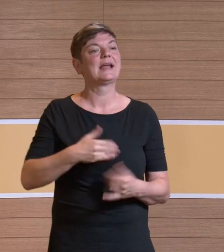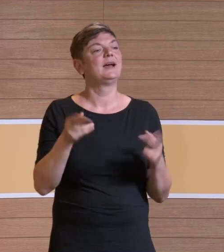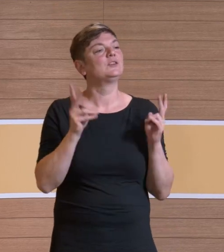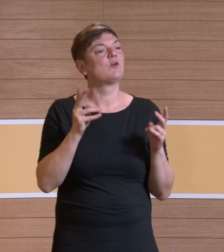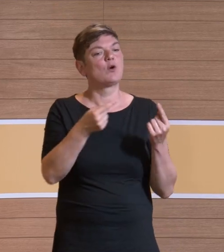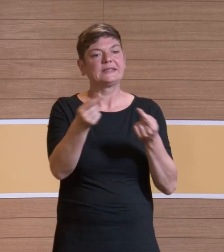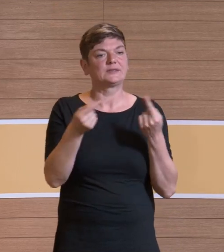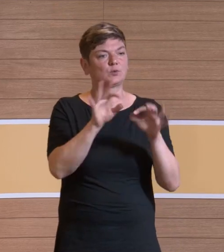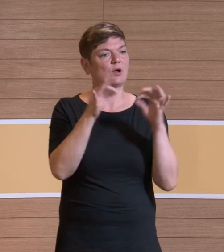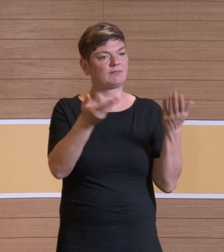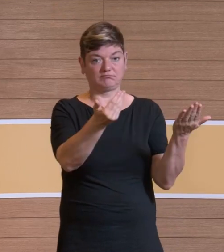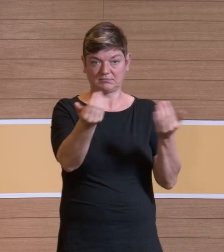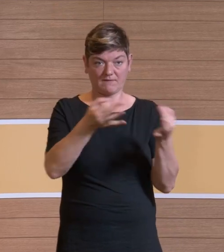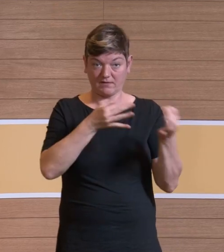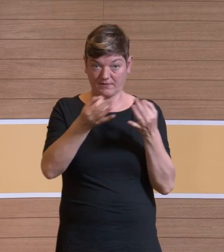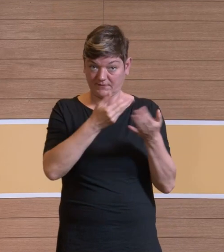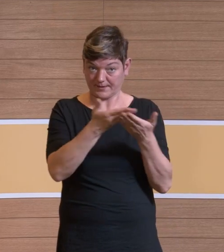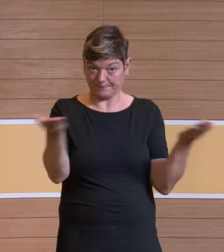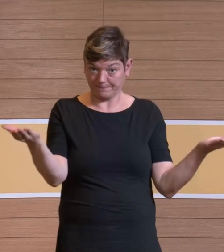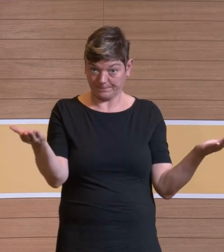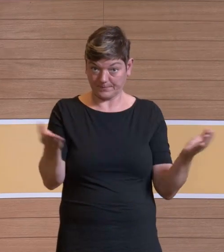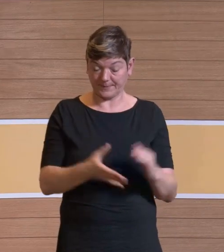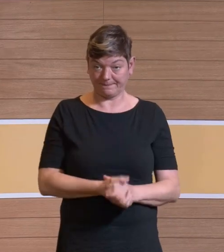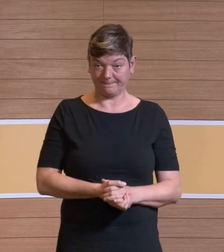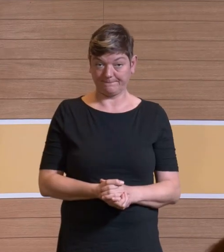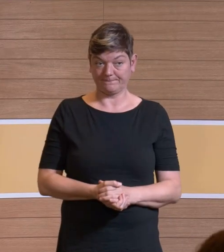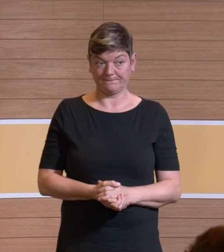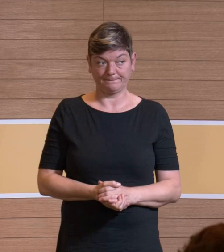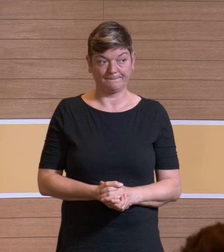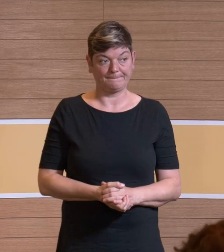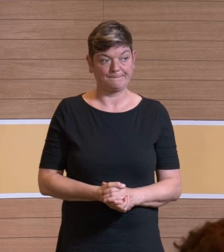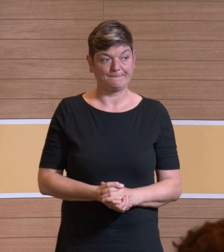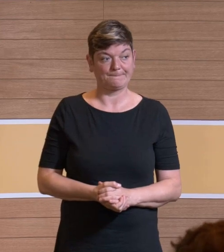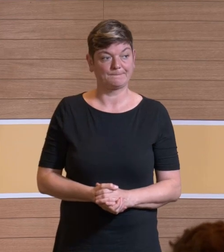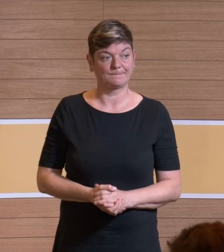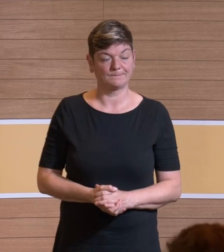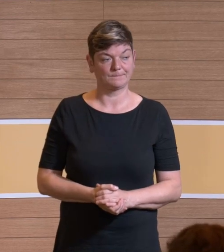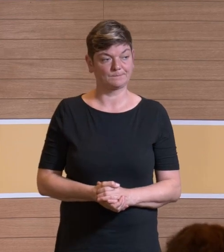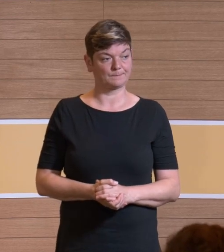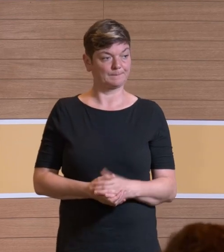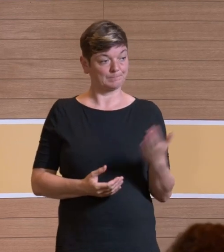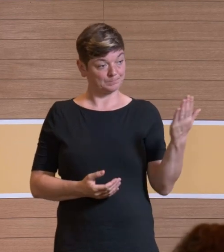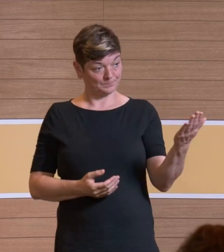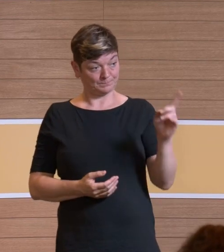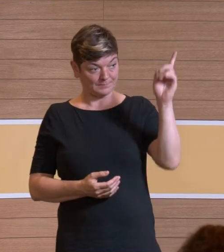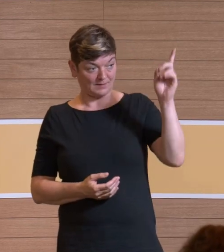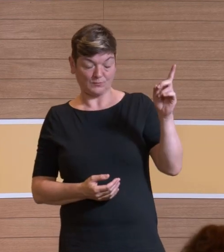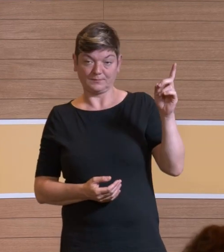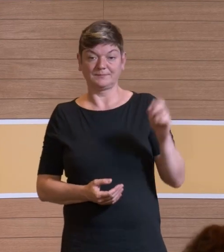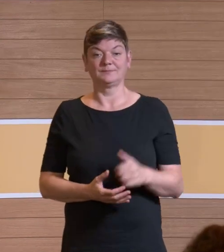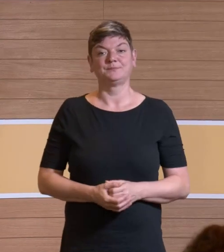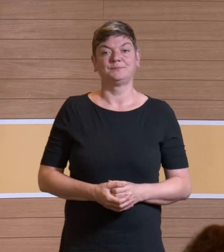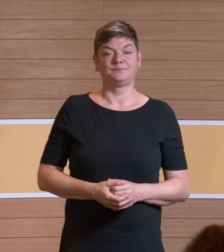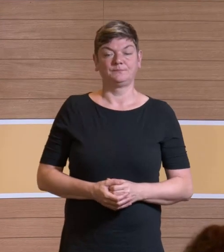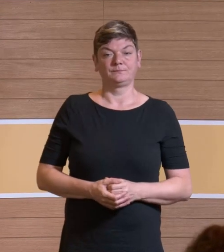Diskussion eröffnen, wenn es Fragen aus dem Plenum gibt, können wir die gerne, gerne, Frau Fokul.